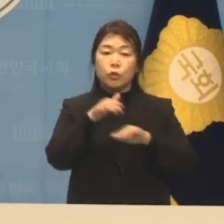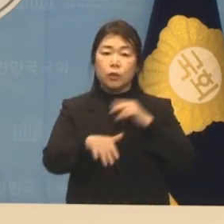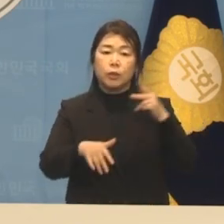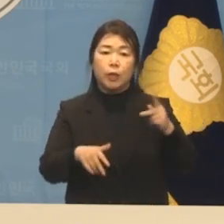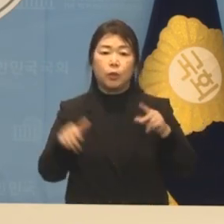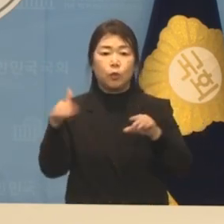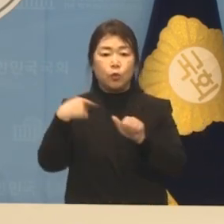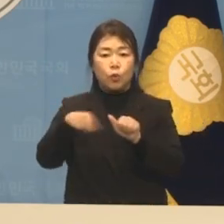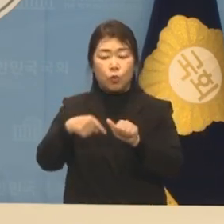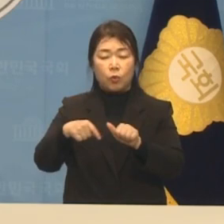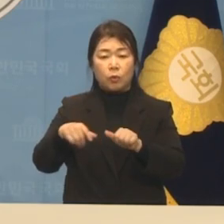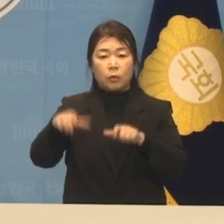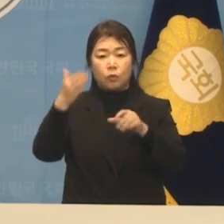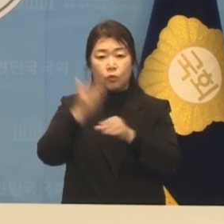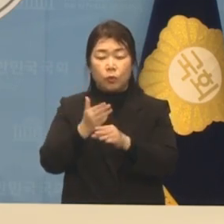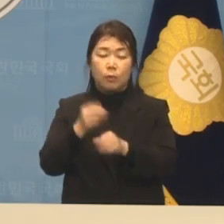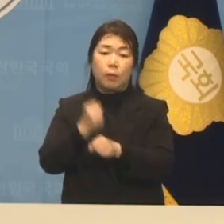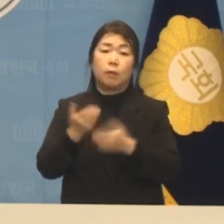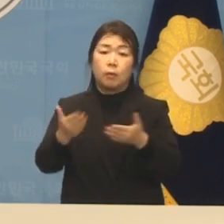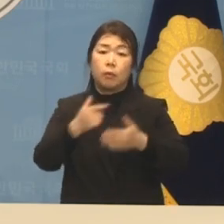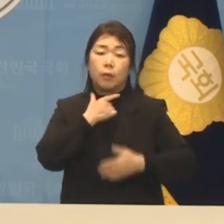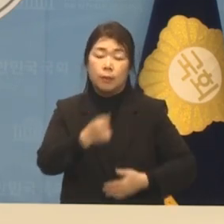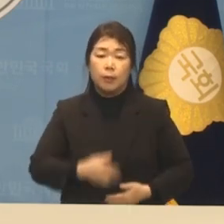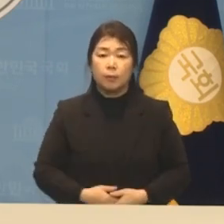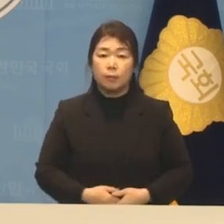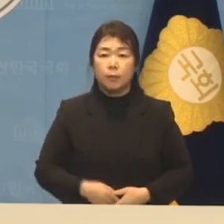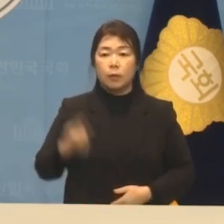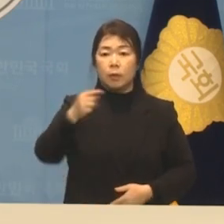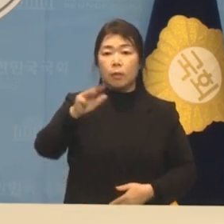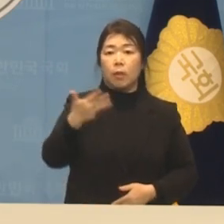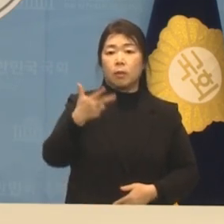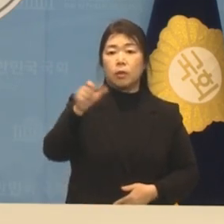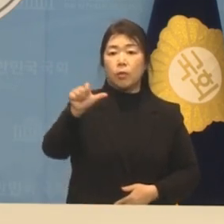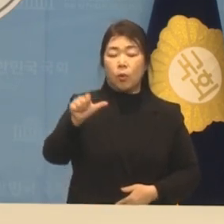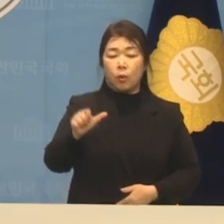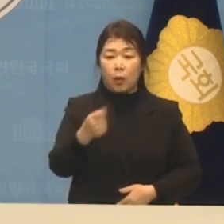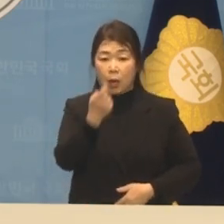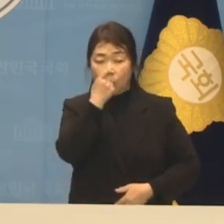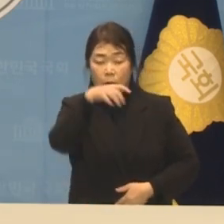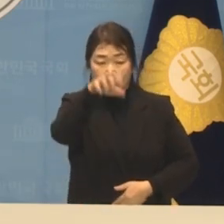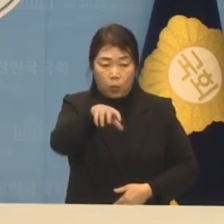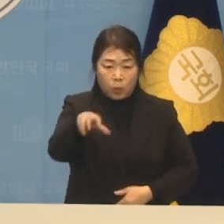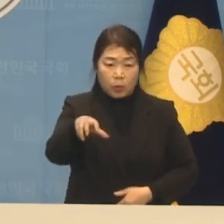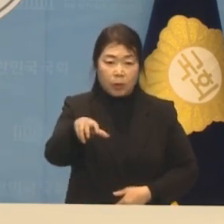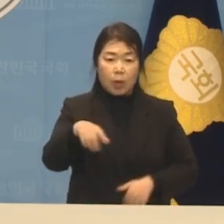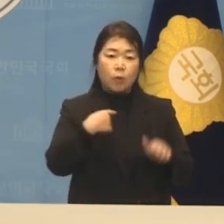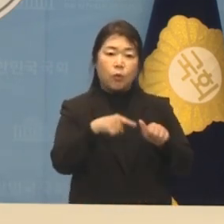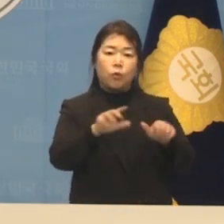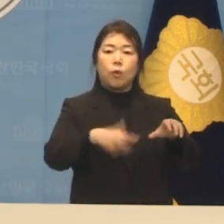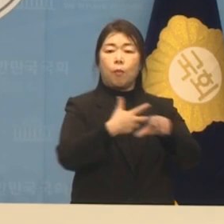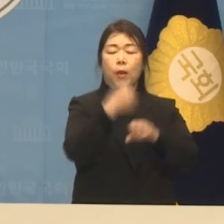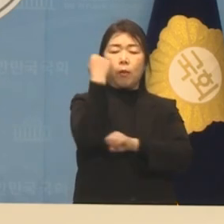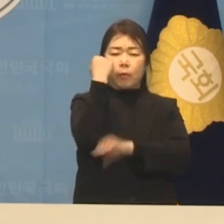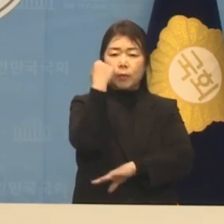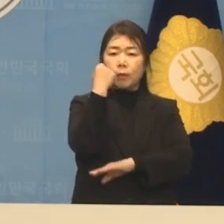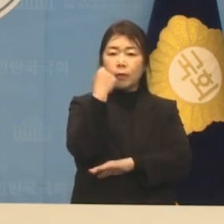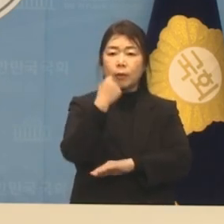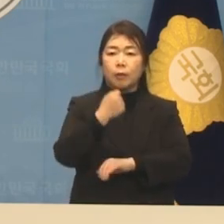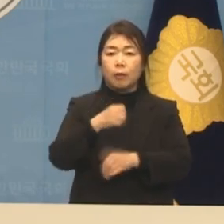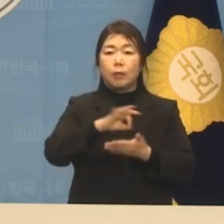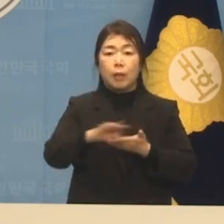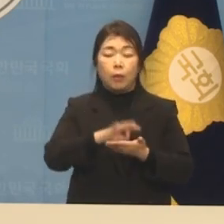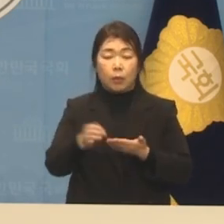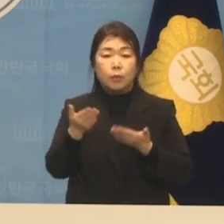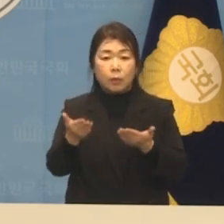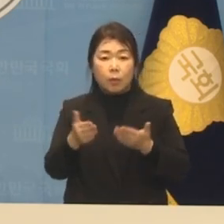양천 만들겠습니다. 1,875개의 전국 최다 학원 역량을 교육혁명의 원천 역량으로 활용